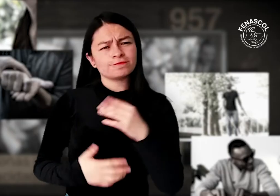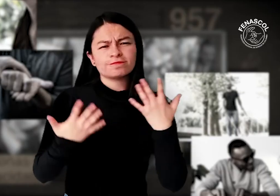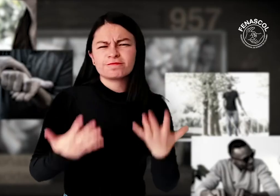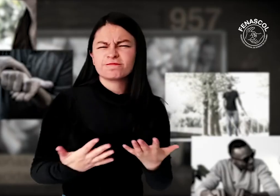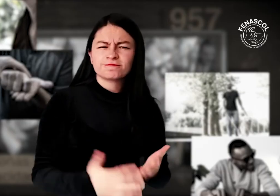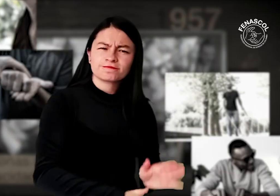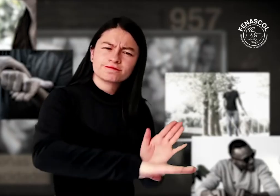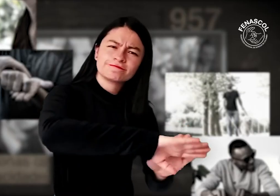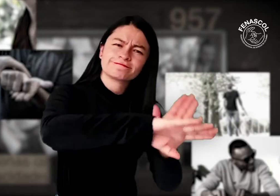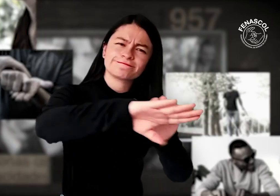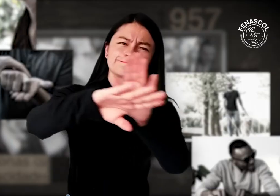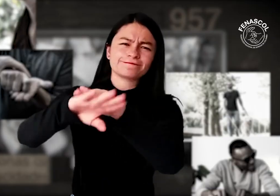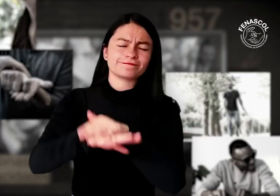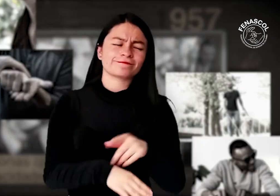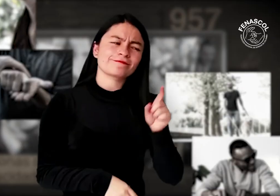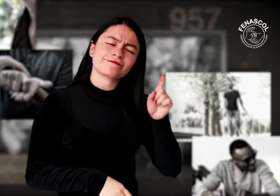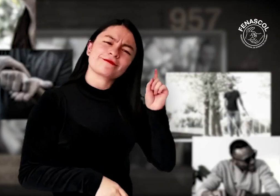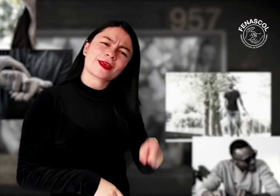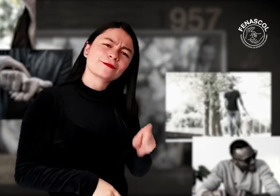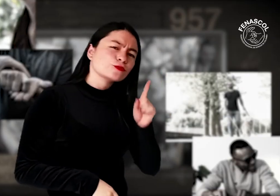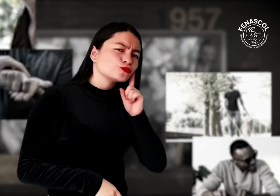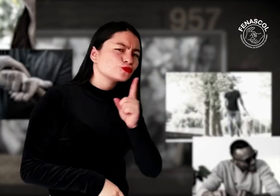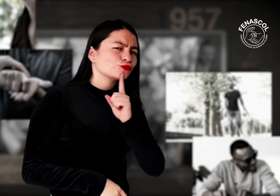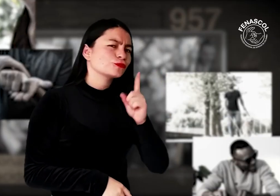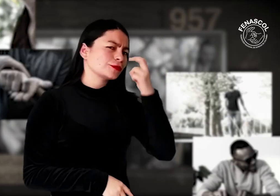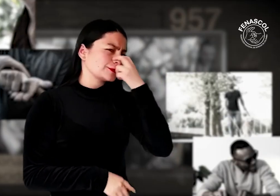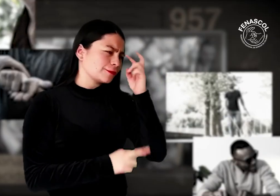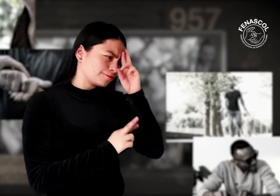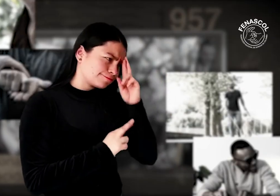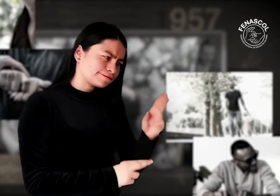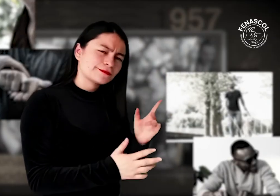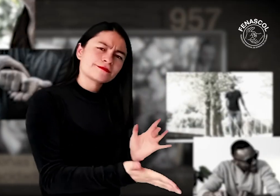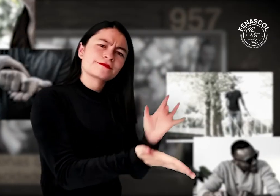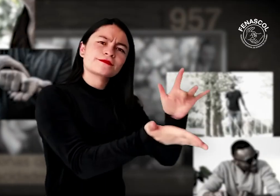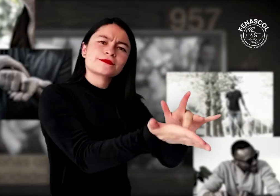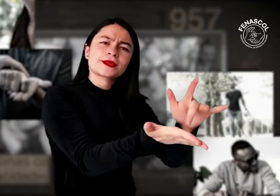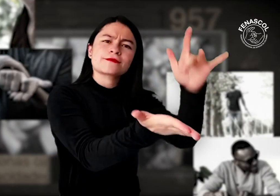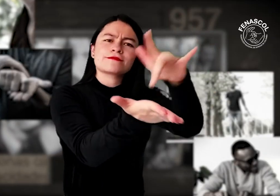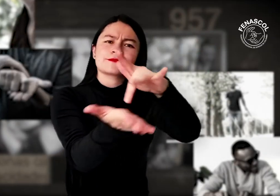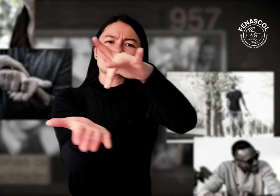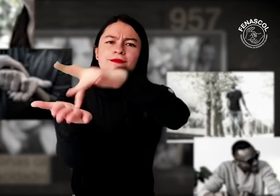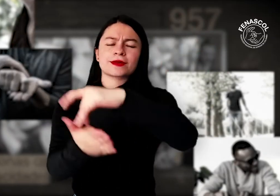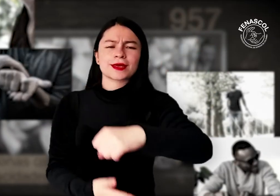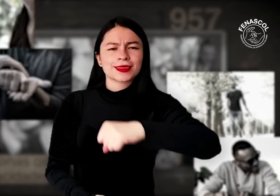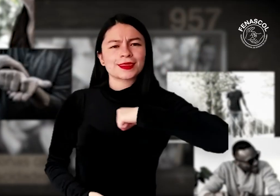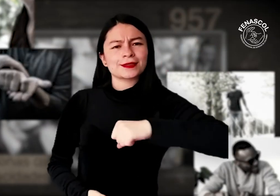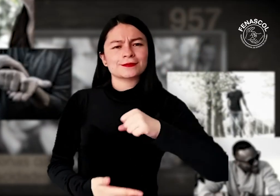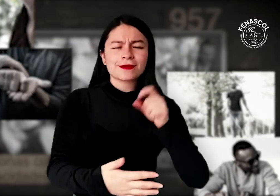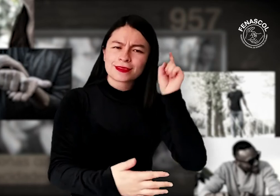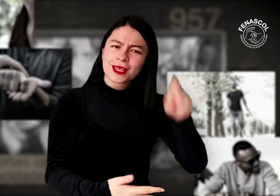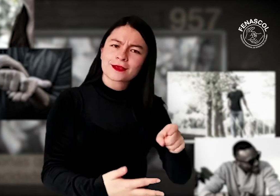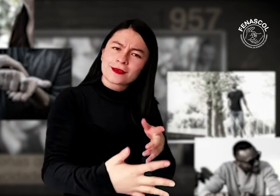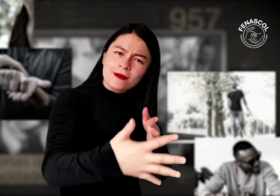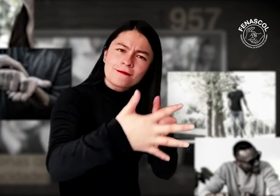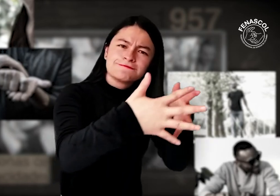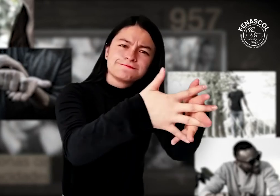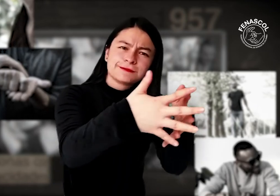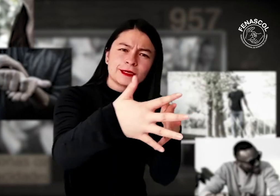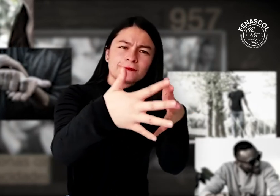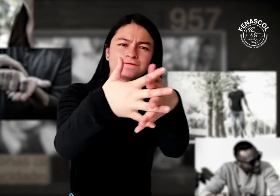Colombia y hacemos un llamado a realizar los ajustes razonables que permitan una participación activa y el